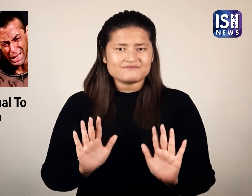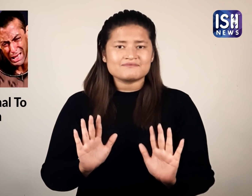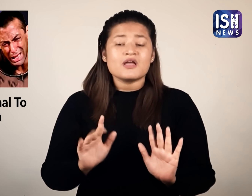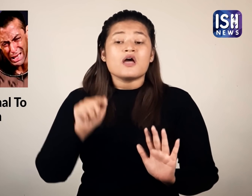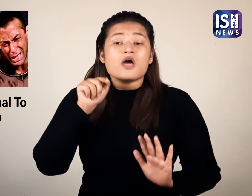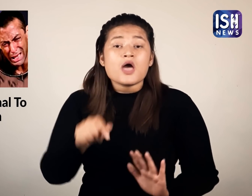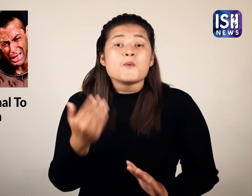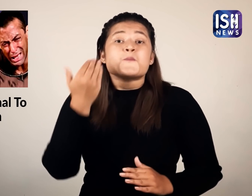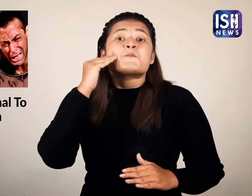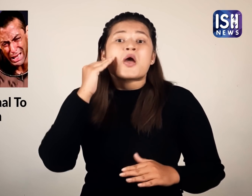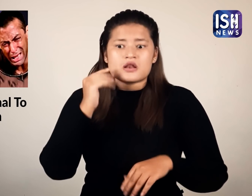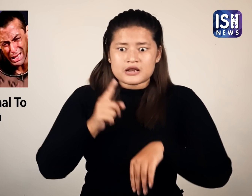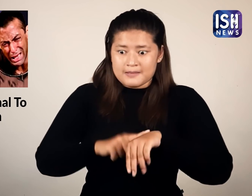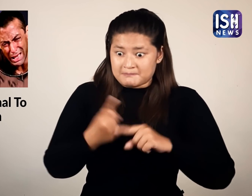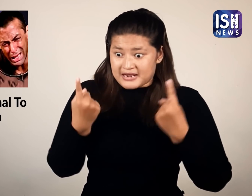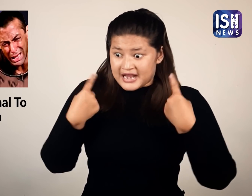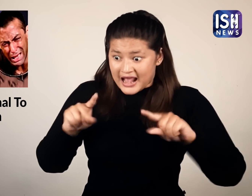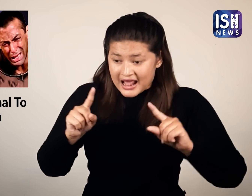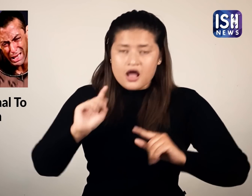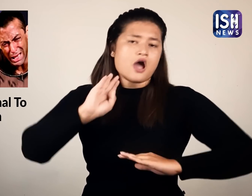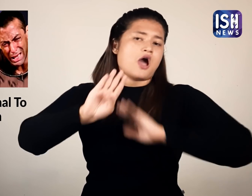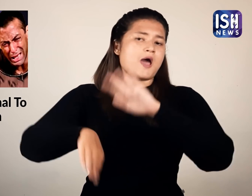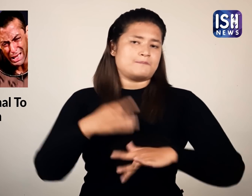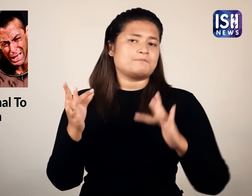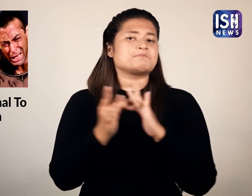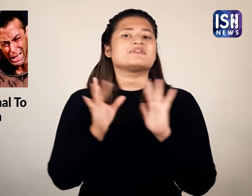उन्होंने कहा कि सही समय आने पर वे जल्द ही सगाई कर लेंगे